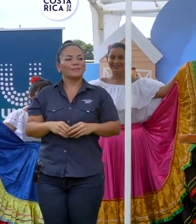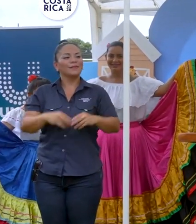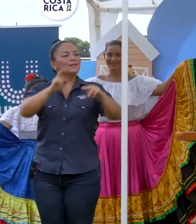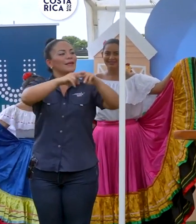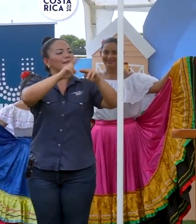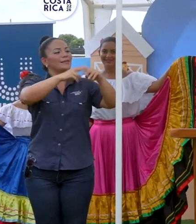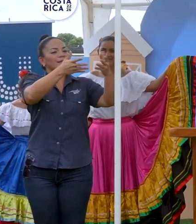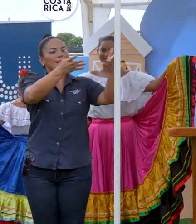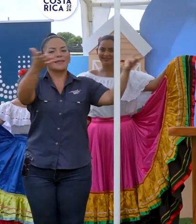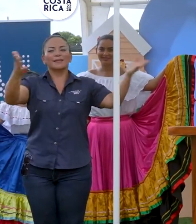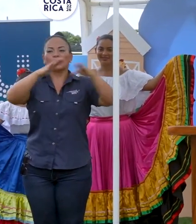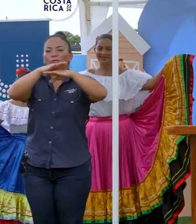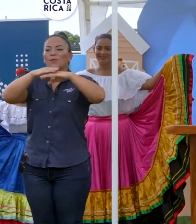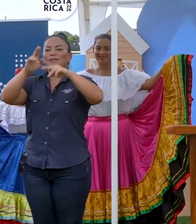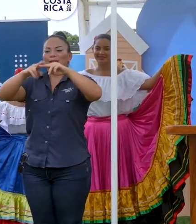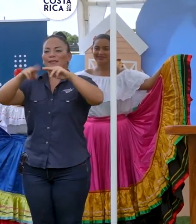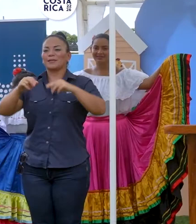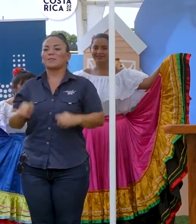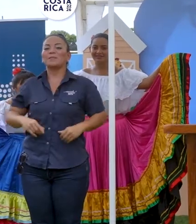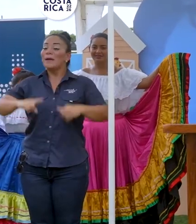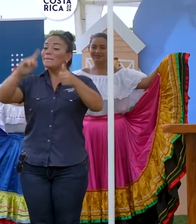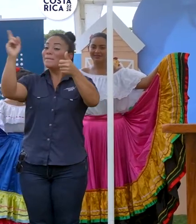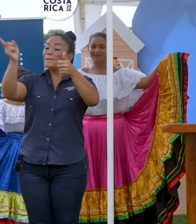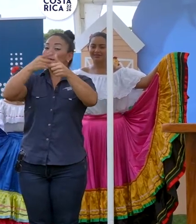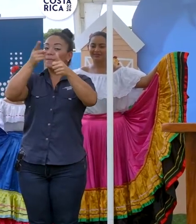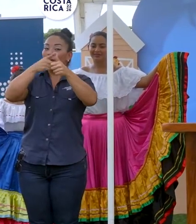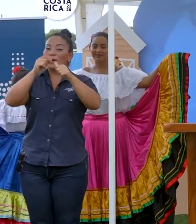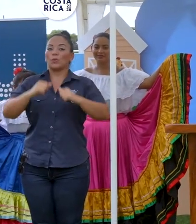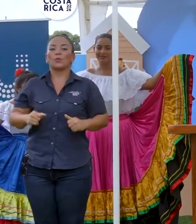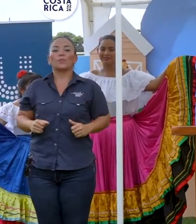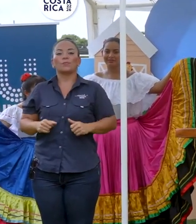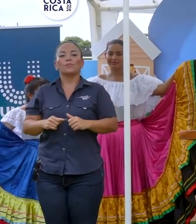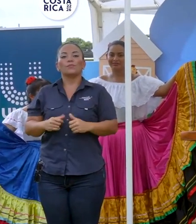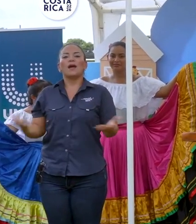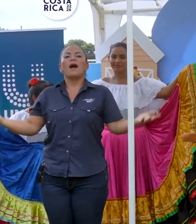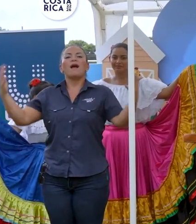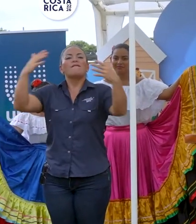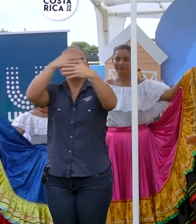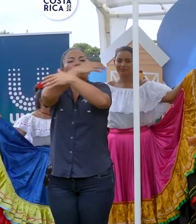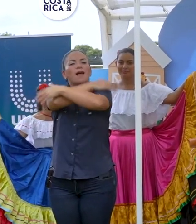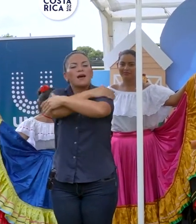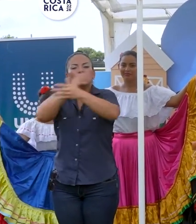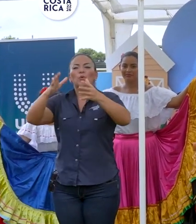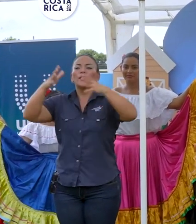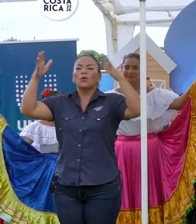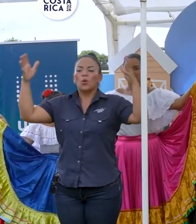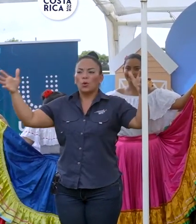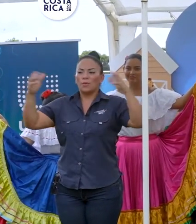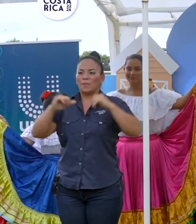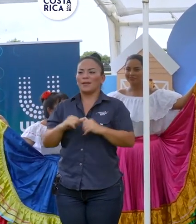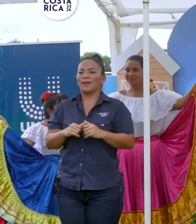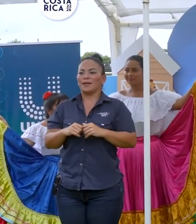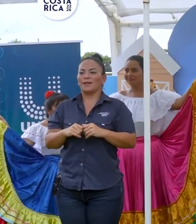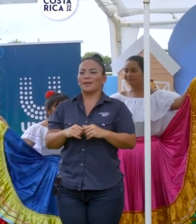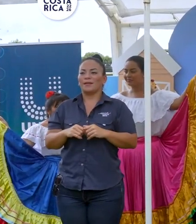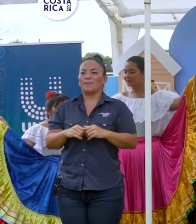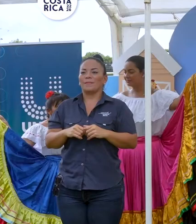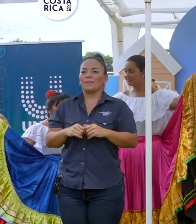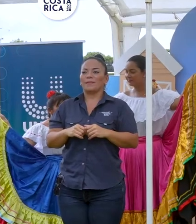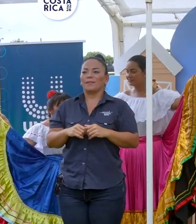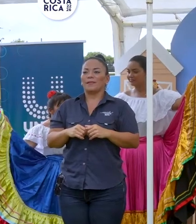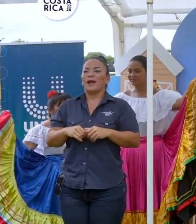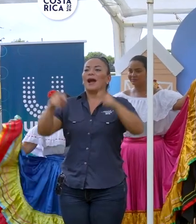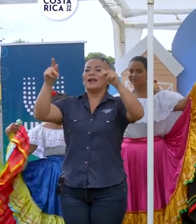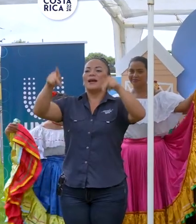por favor. Primero que todo, un abrazo enorme a los